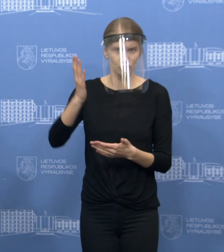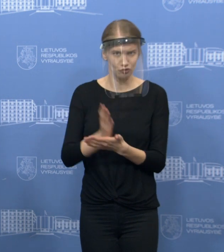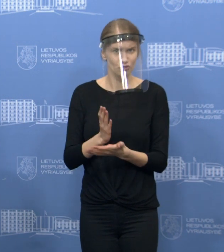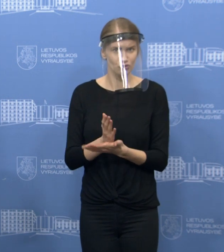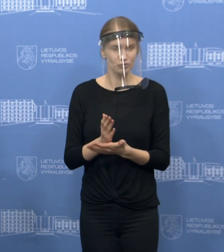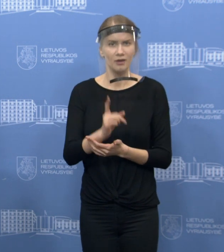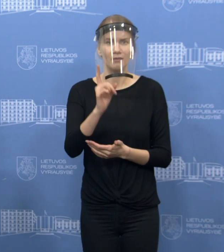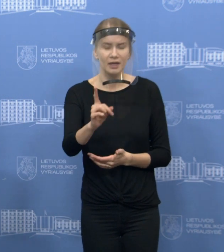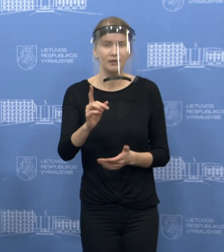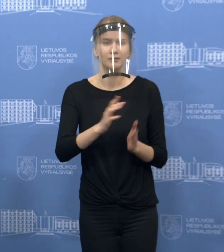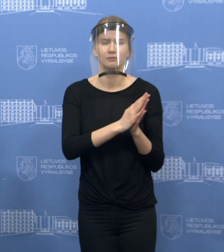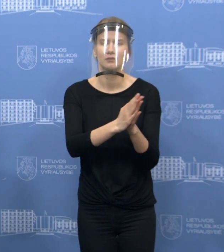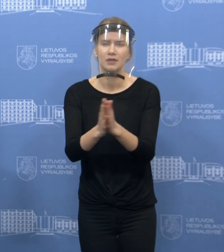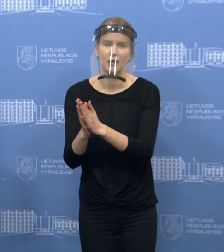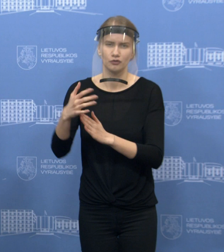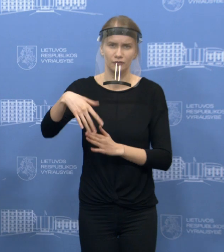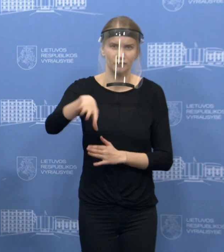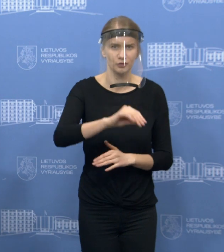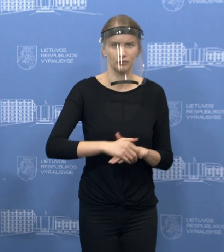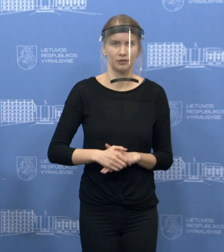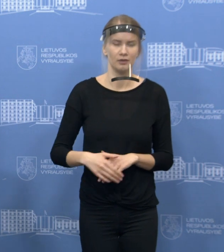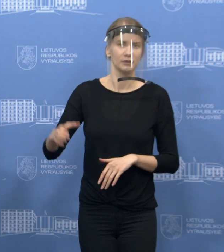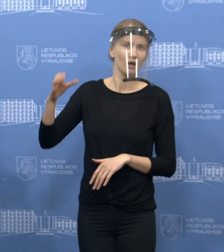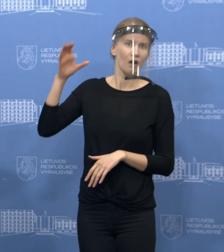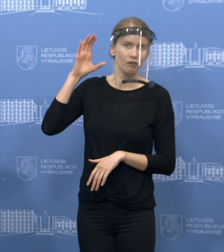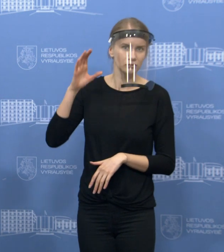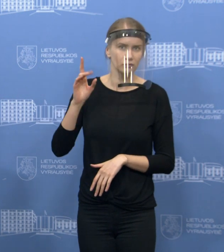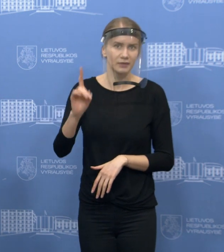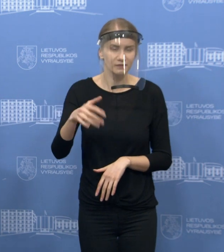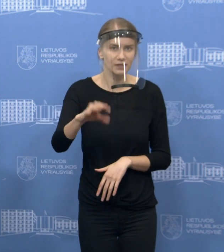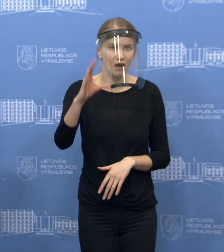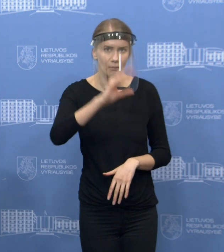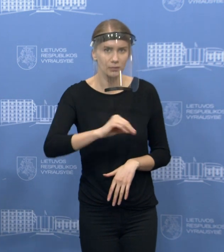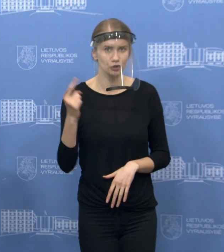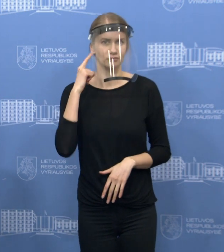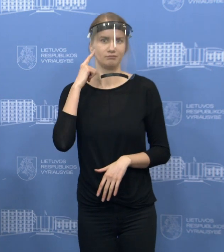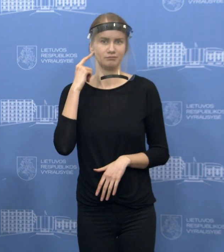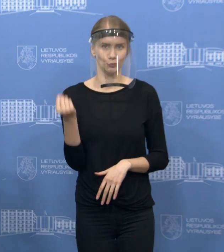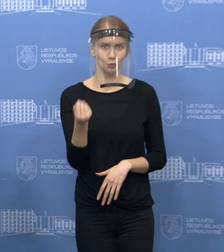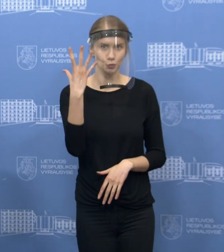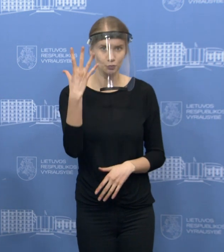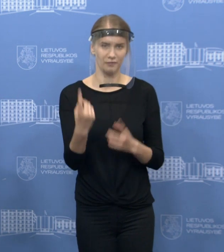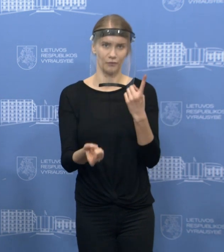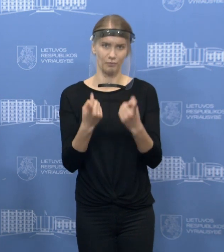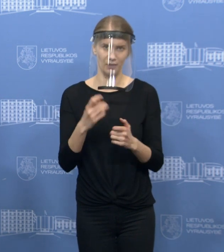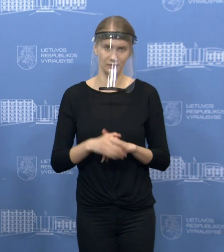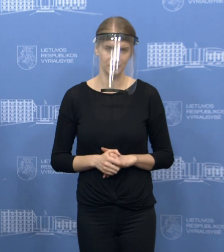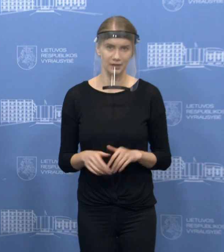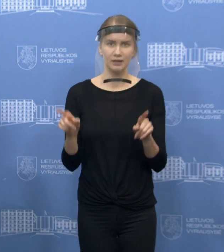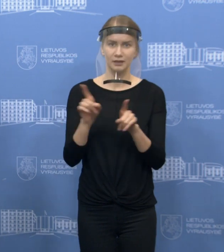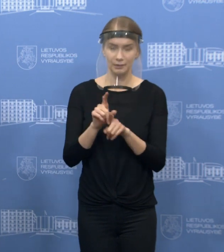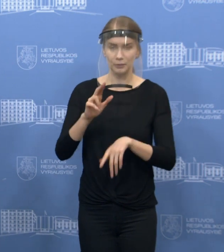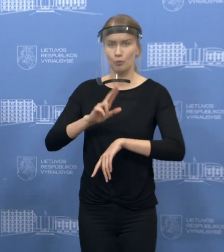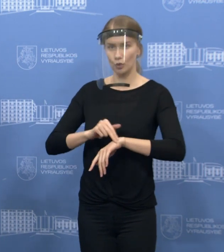Todėl tikiu, kad esame ne tik klausomi, bet ir išgirsti. Na, savo ruoštų dar policija pasilieka savo teisę